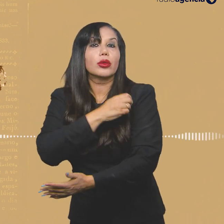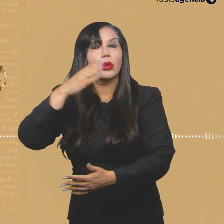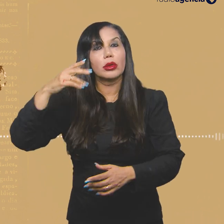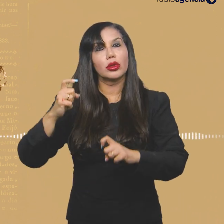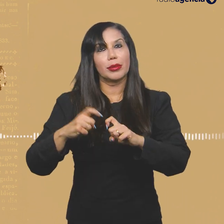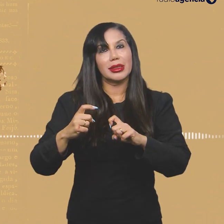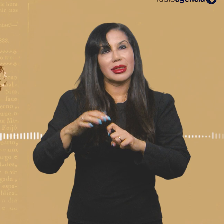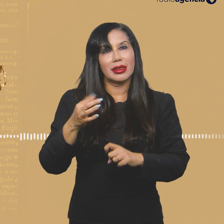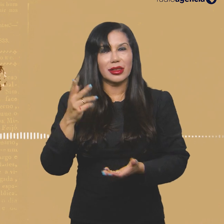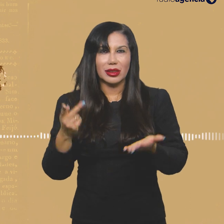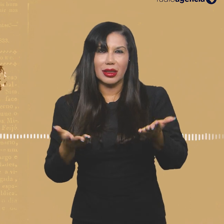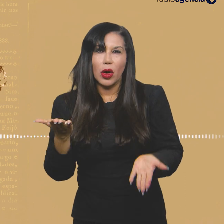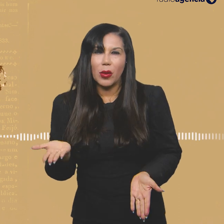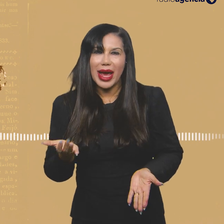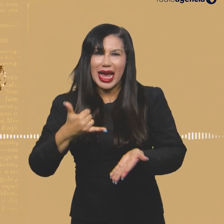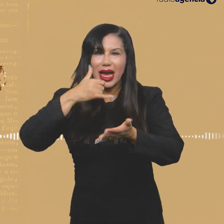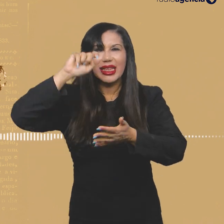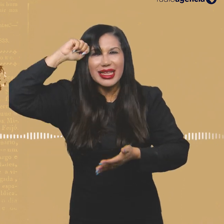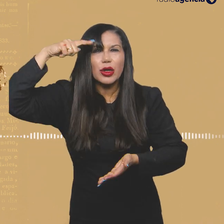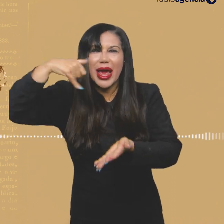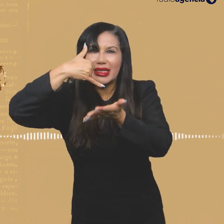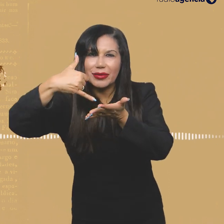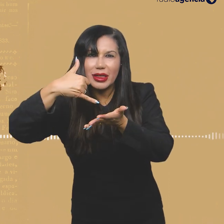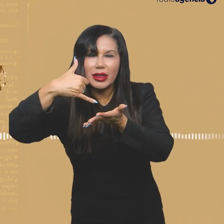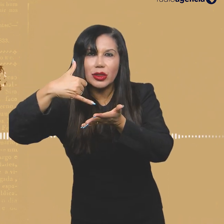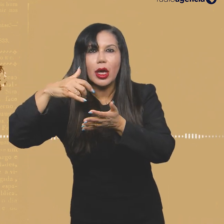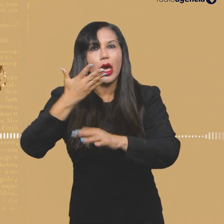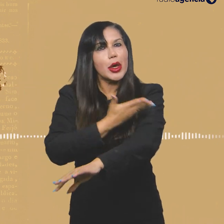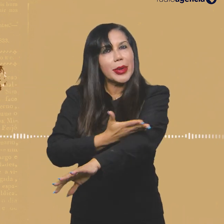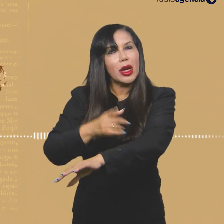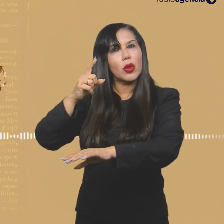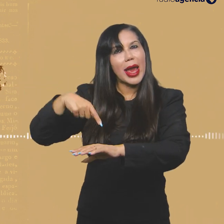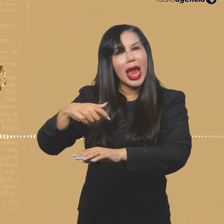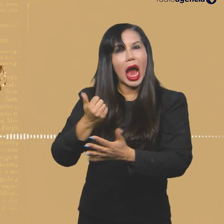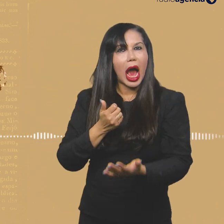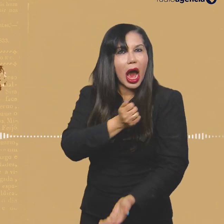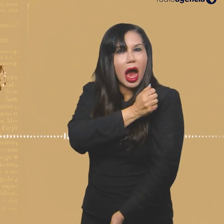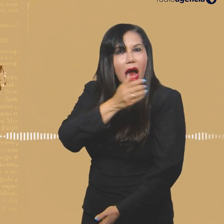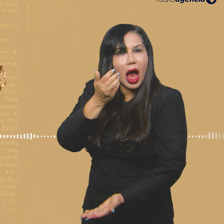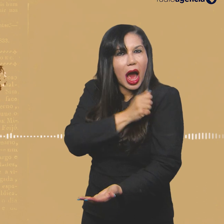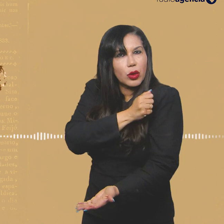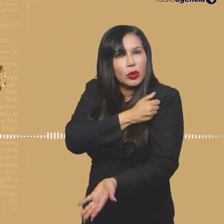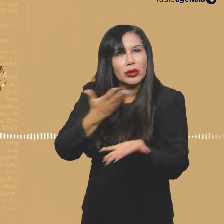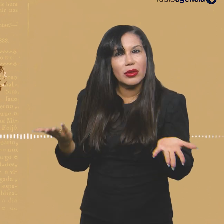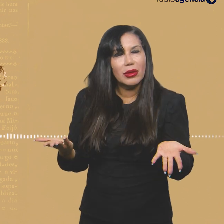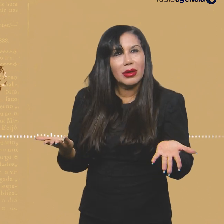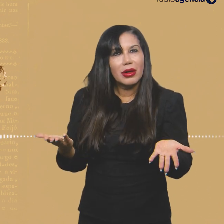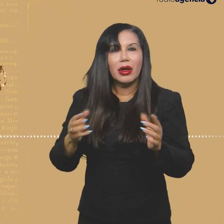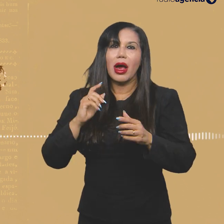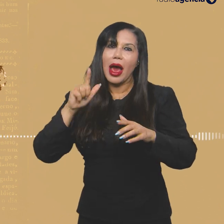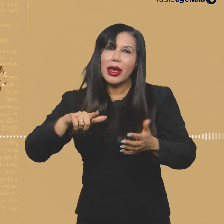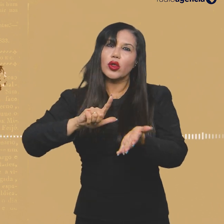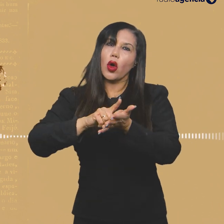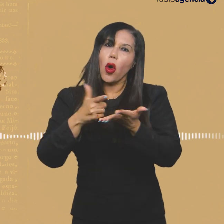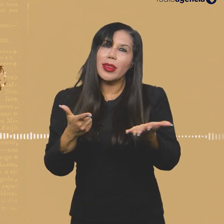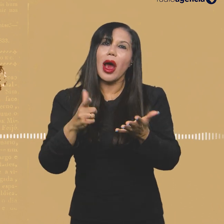preso com 10 quilos de cocaína. A gente sabe exatamente quem é a pessoa negra e quem é a pessoa branca em cada caso. Então, esse é o jornalismo antirracista. É